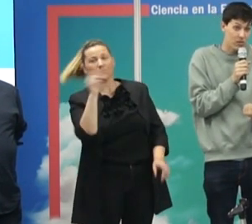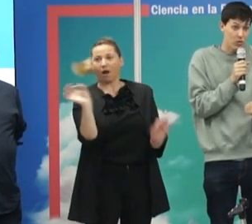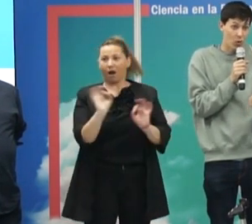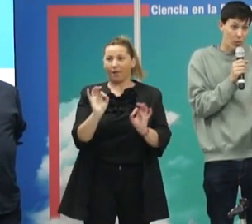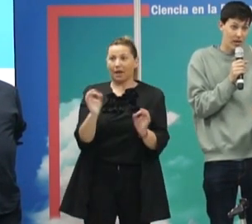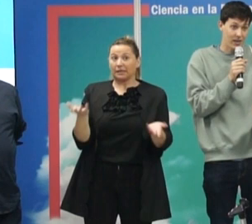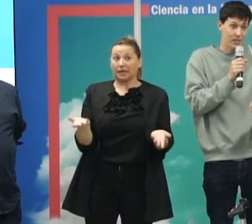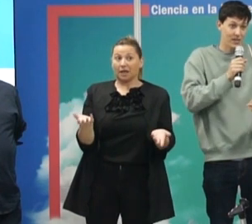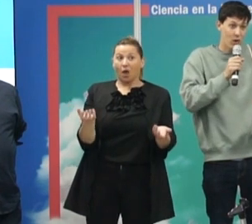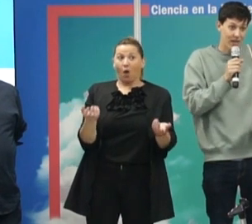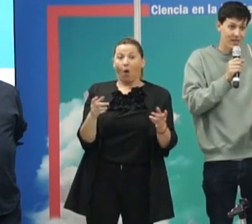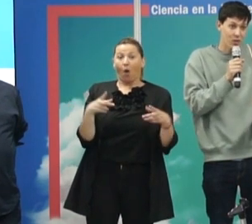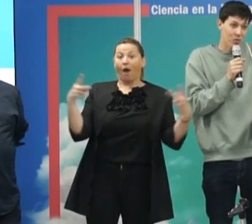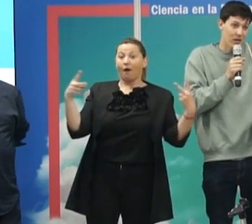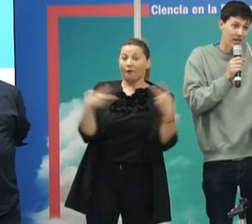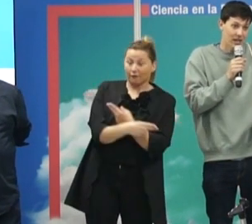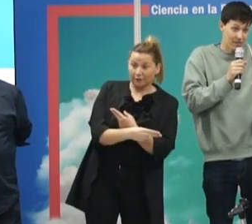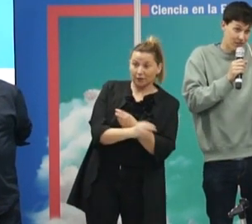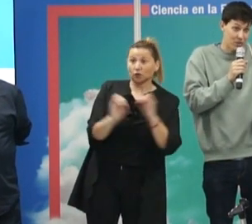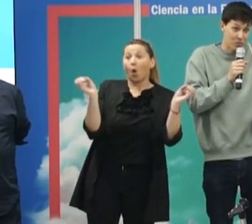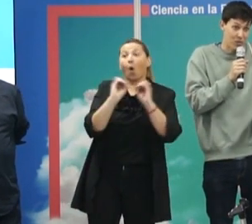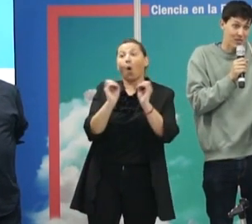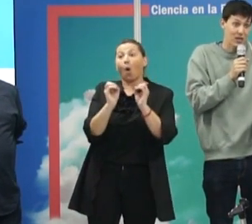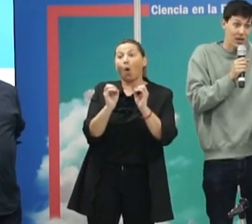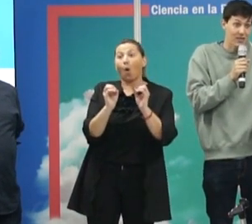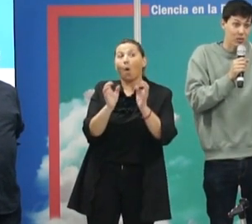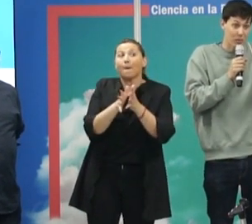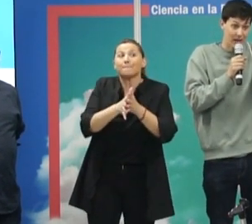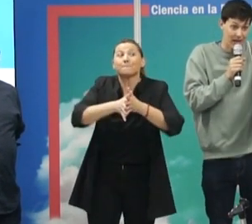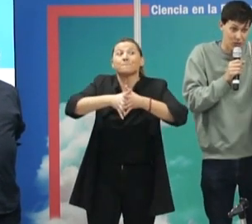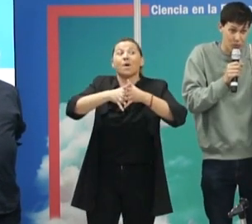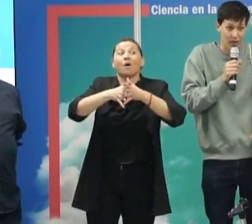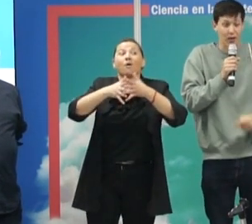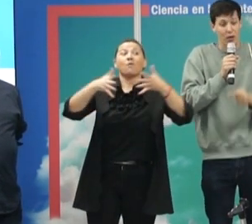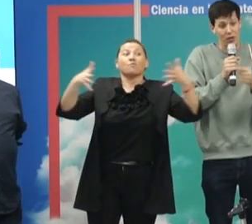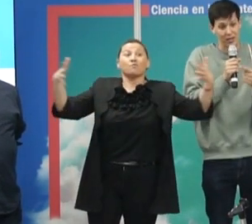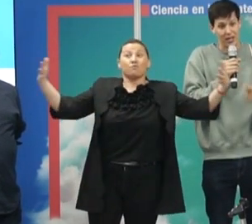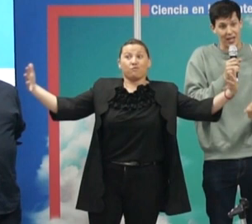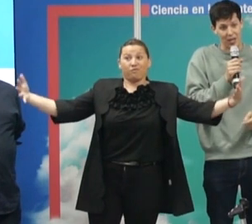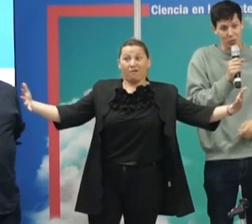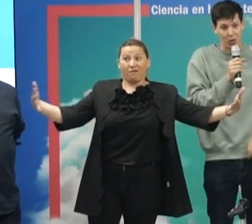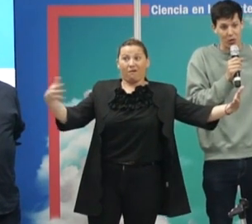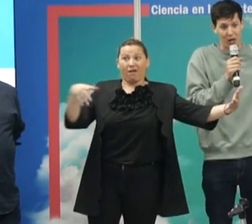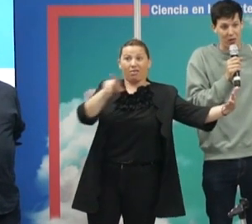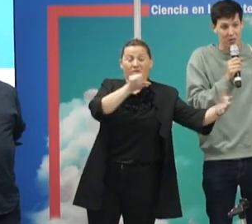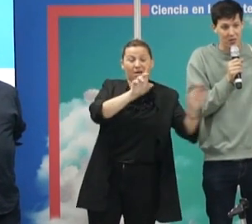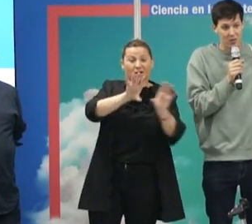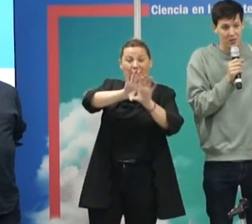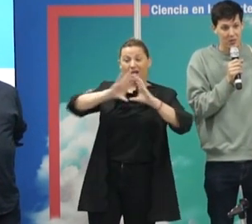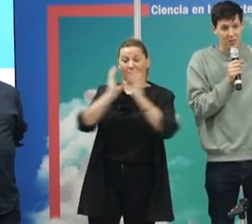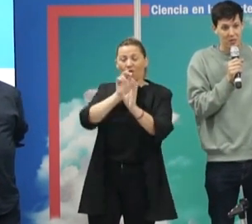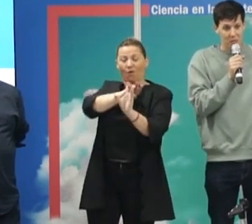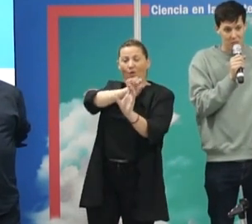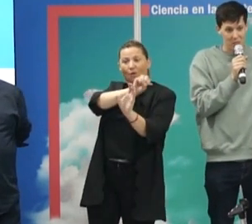espacio infinito o bien es demasiado grande como para infinito pero demasiado grande como para que la luz no haga una buena entera y llegara por otro lado.